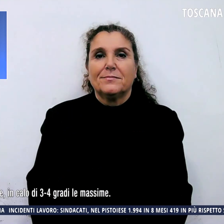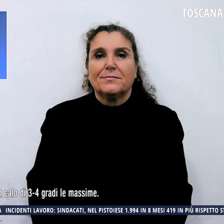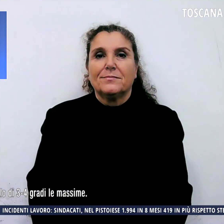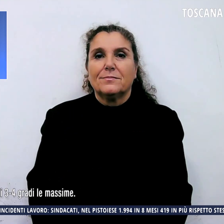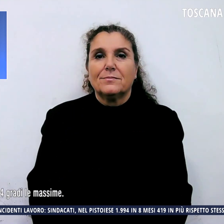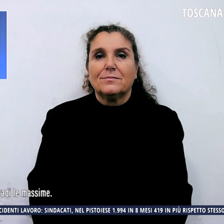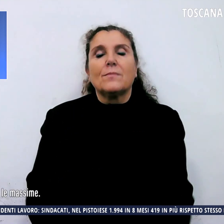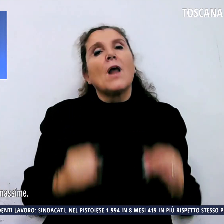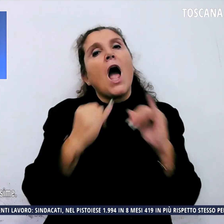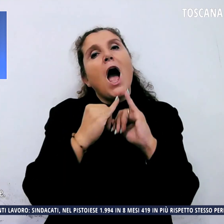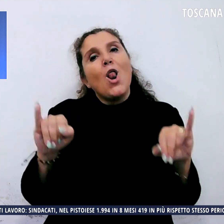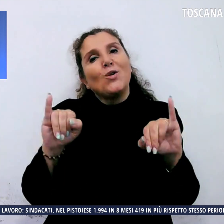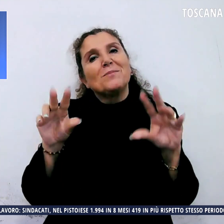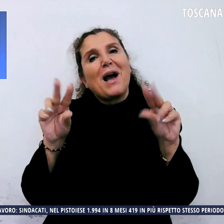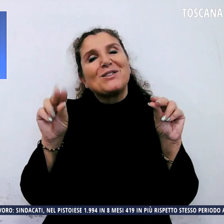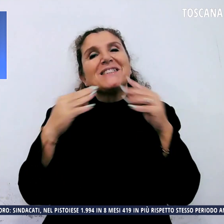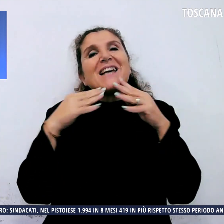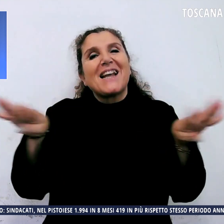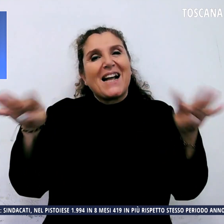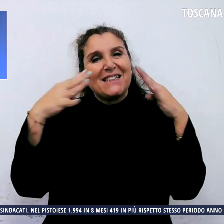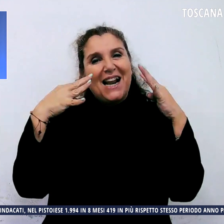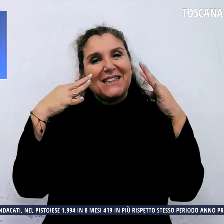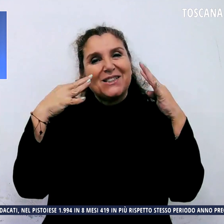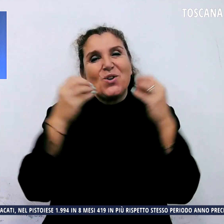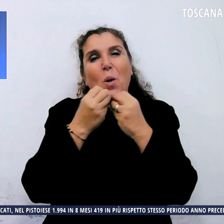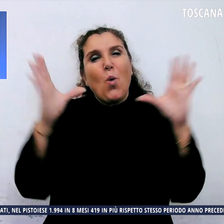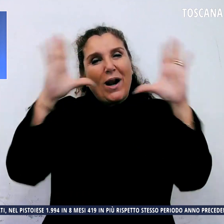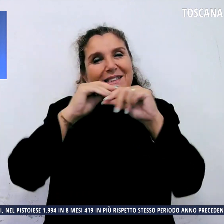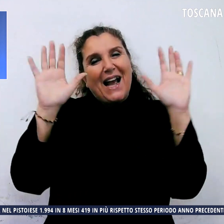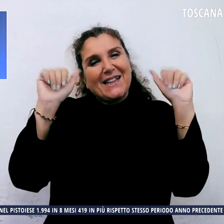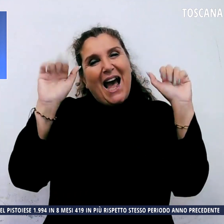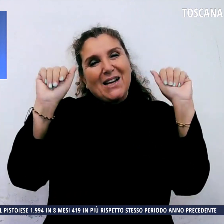Telegiornale termina qui, grazie per averci seguito, buona serata a tutti e arrivederci.